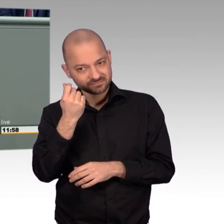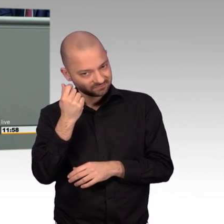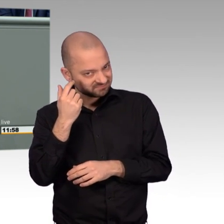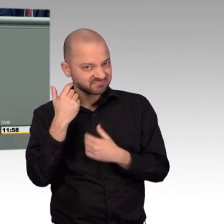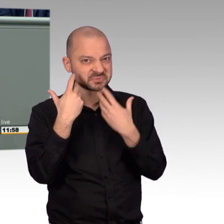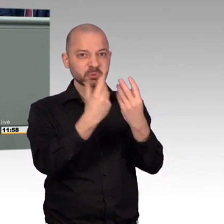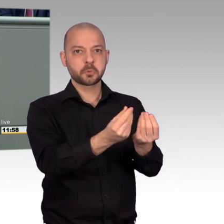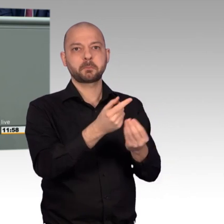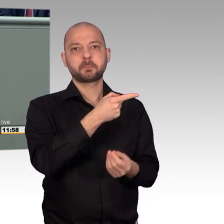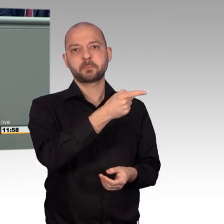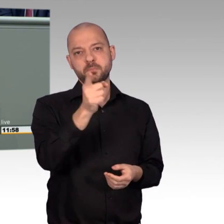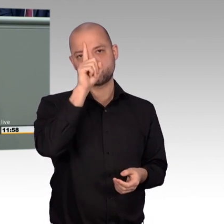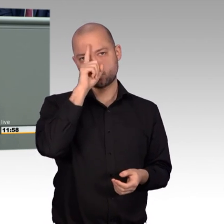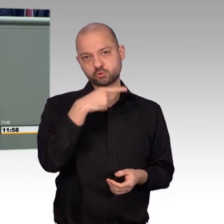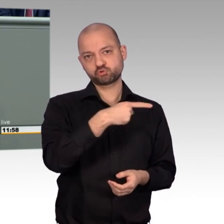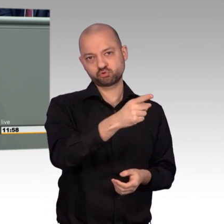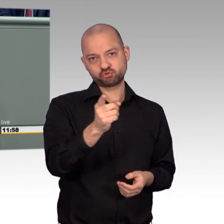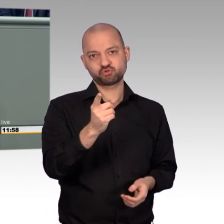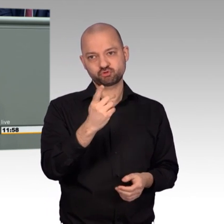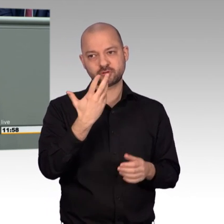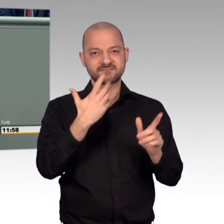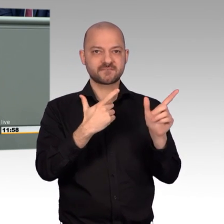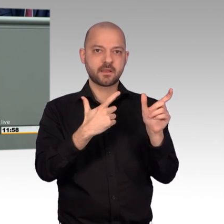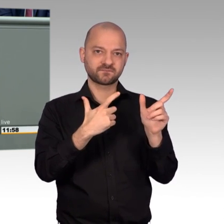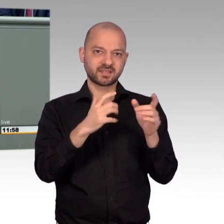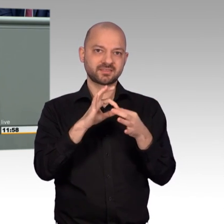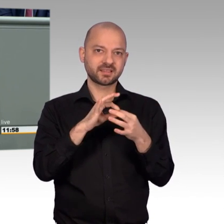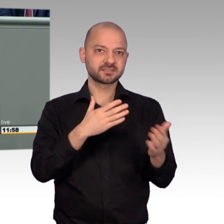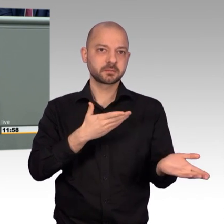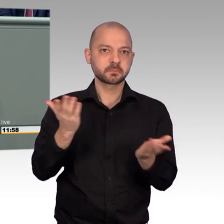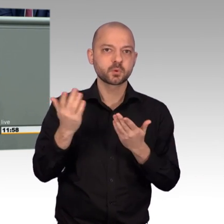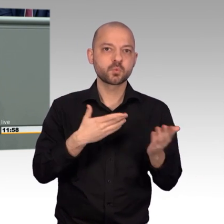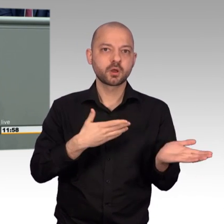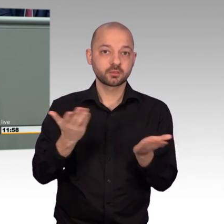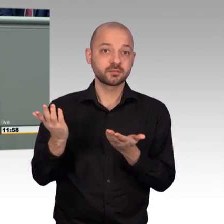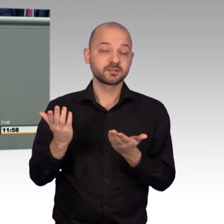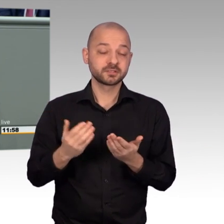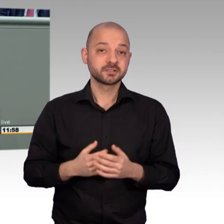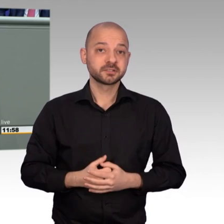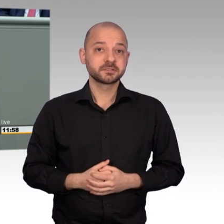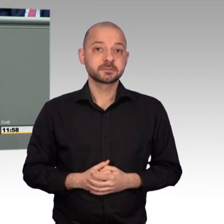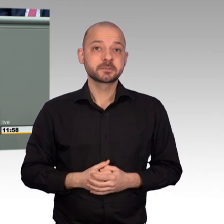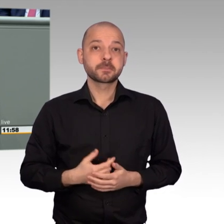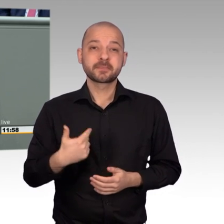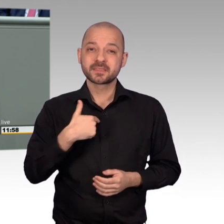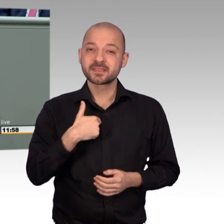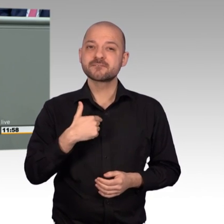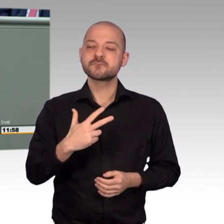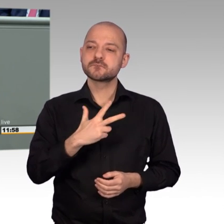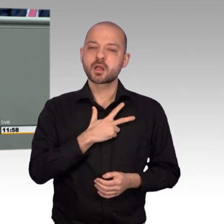durchgesetzt hat, wofür wir in Jamaika auch gekämpft haben als Grüne, einen Exportstopp an diese Kriegsallianz. Und ich war aber bitter enttäuscht,